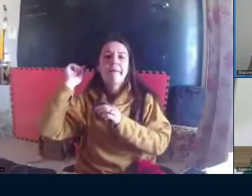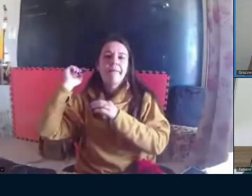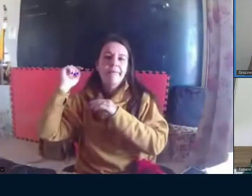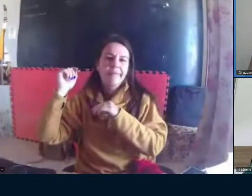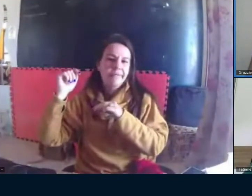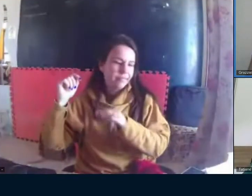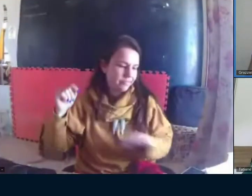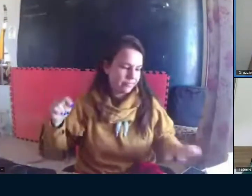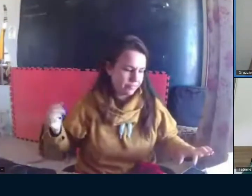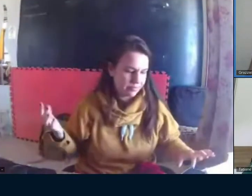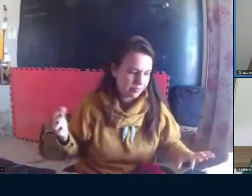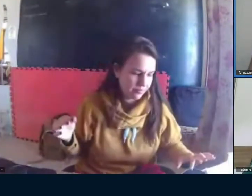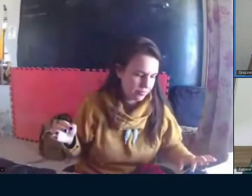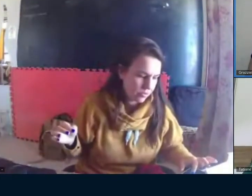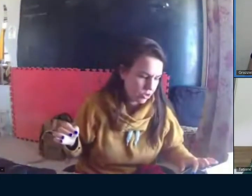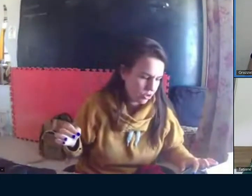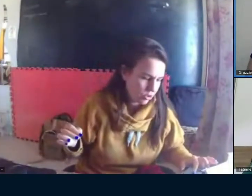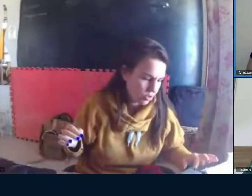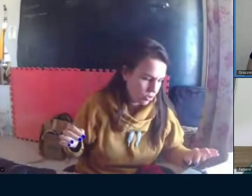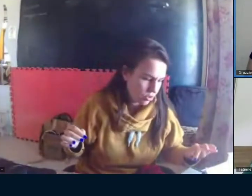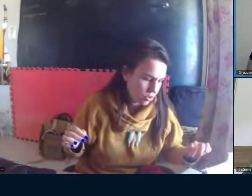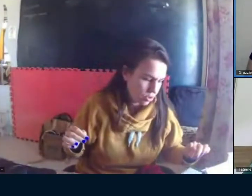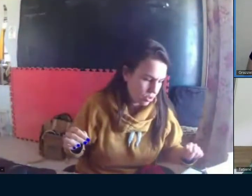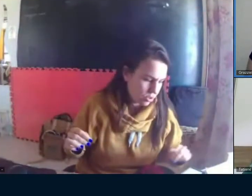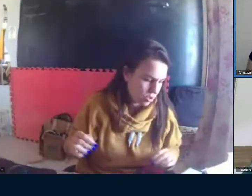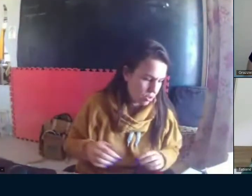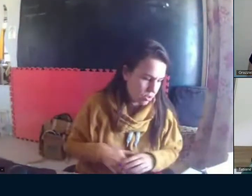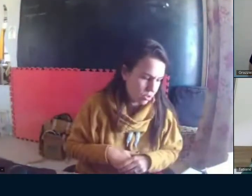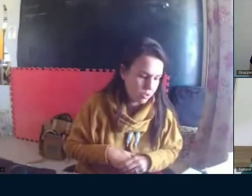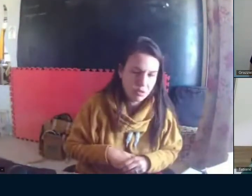aplicação do contexto do que você estava dizendo.